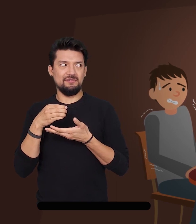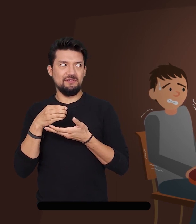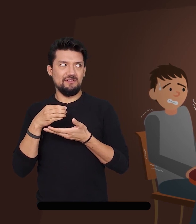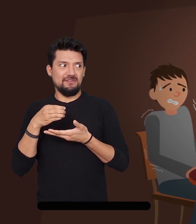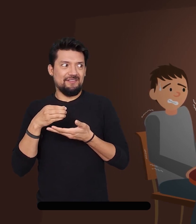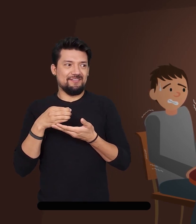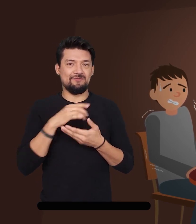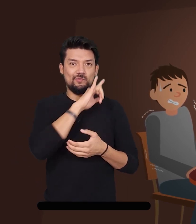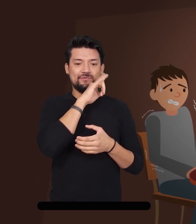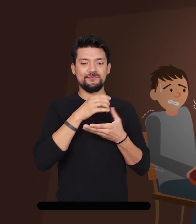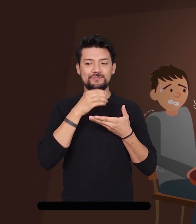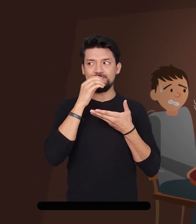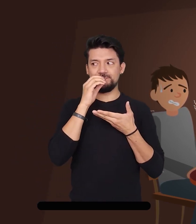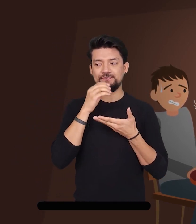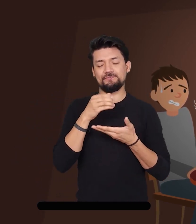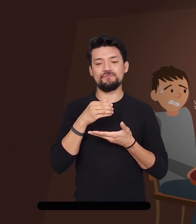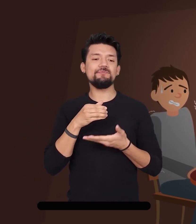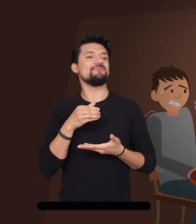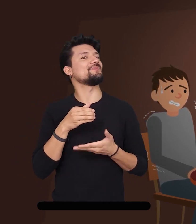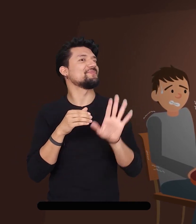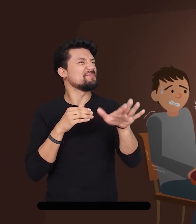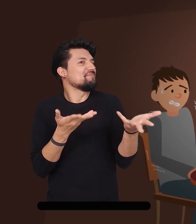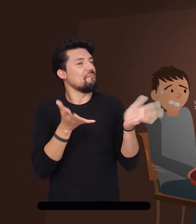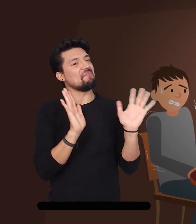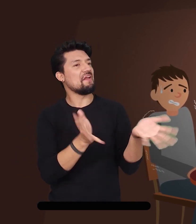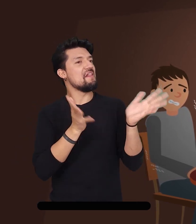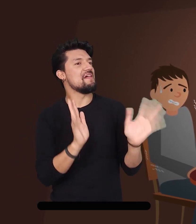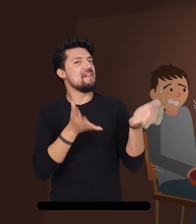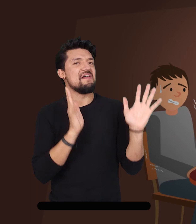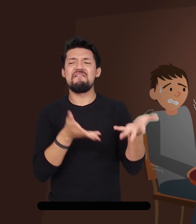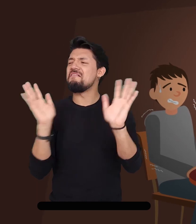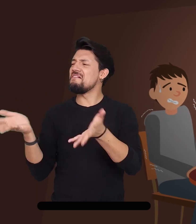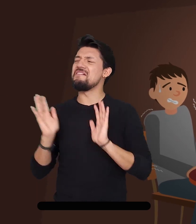mirada y decidió continuar hablando. Hablaron hasta que se hizo de noche.